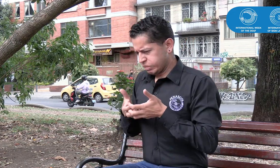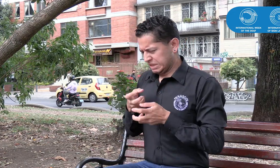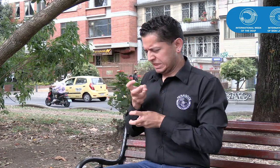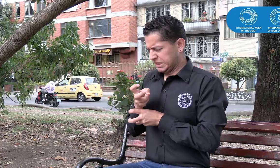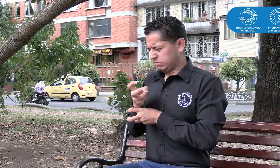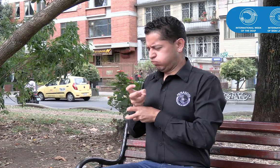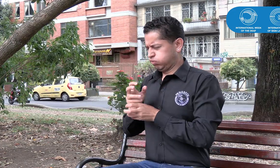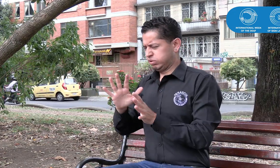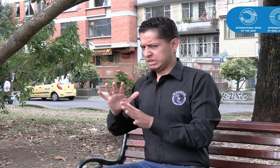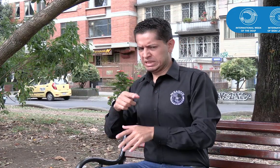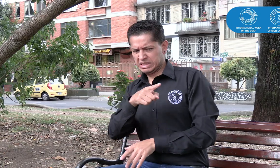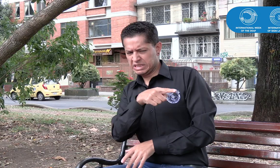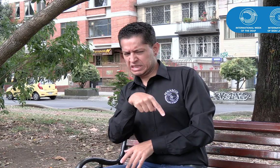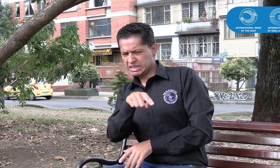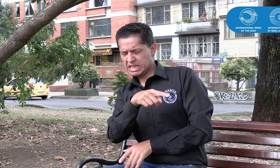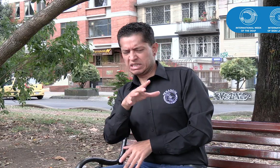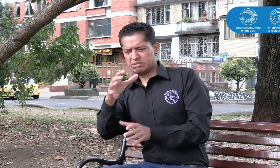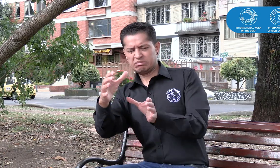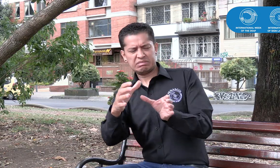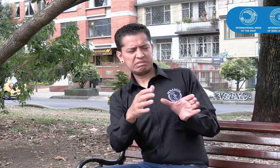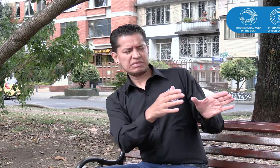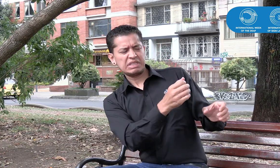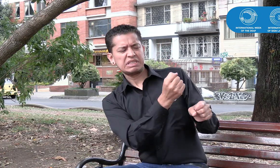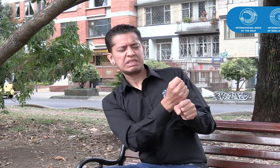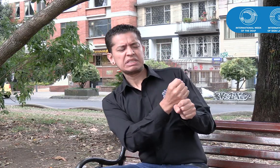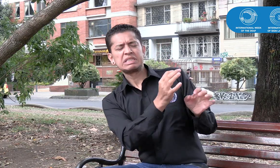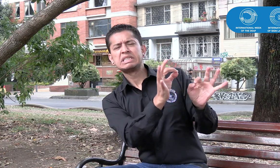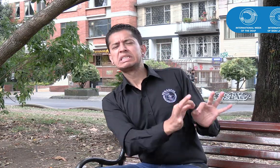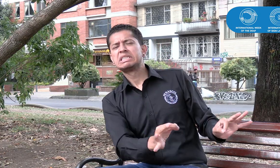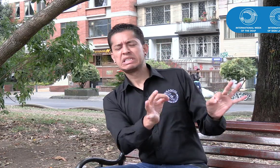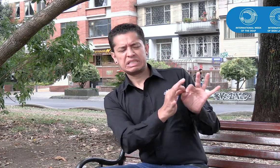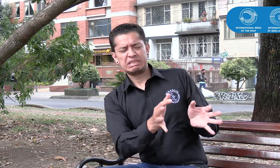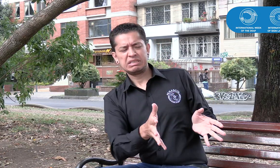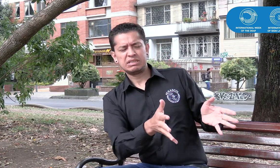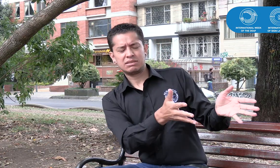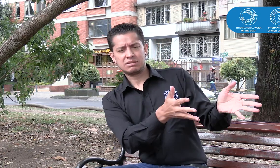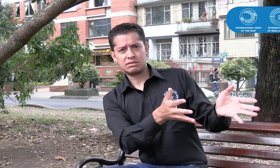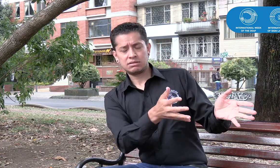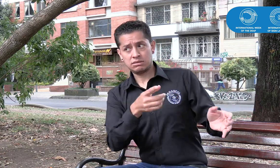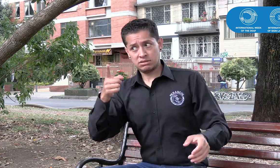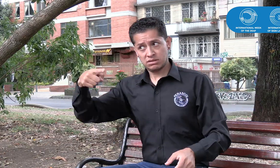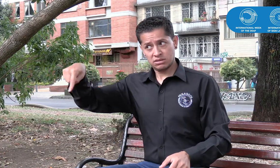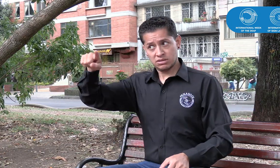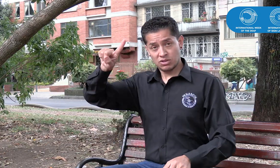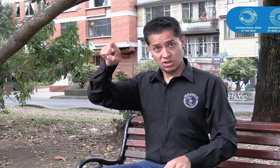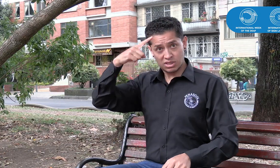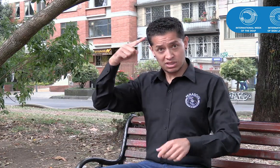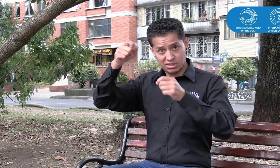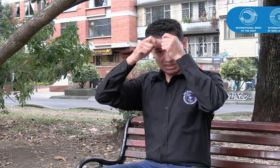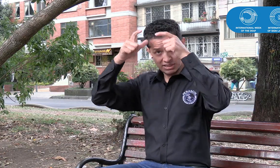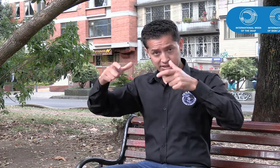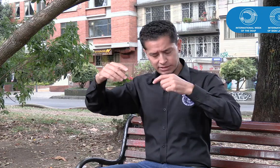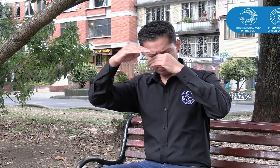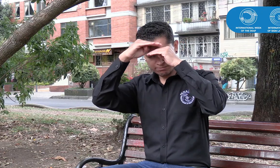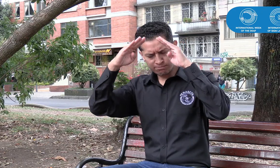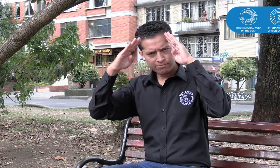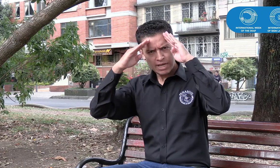dando como resultado que las personas sordas las dejan relegadas y ocupando trabajos muy sencillos. Este